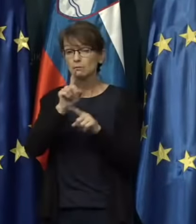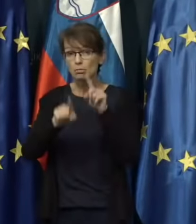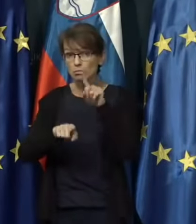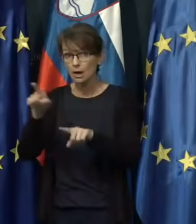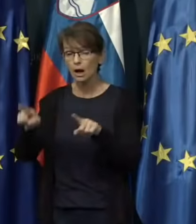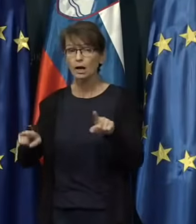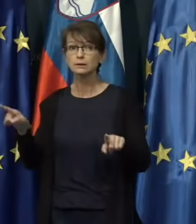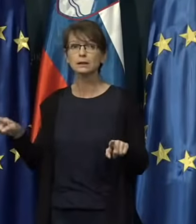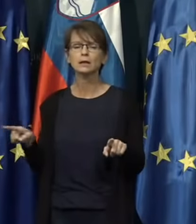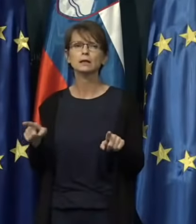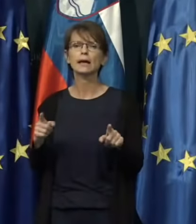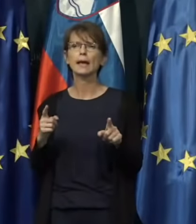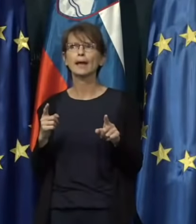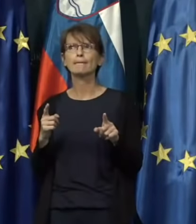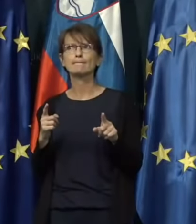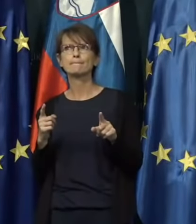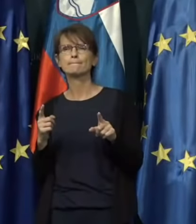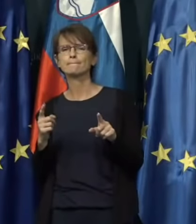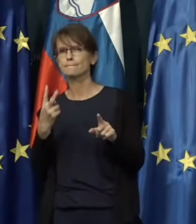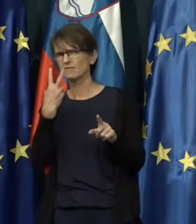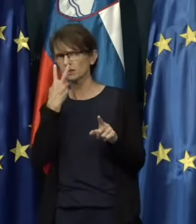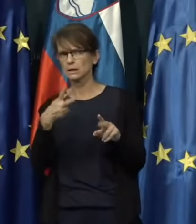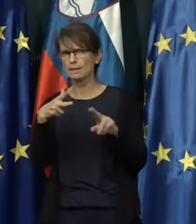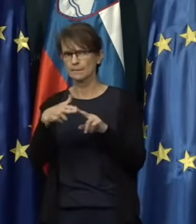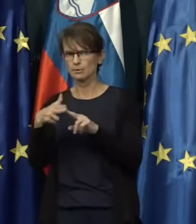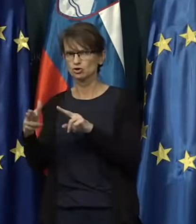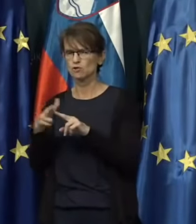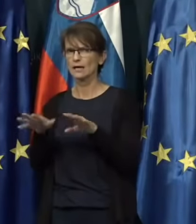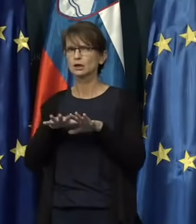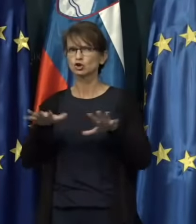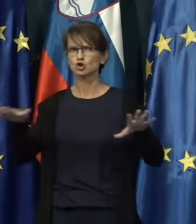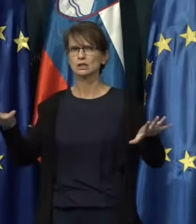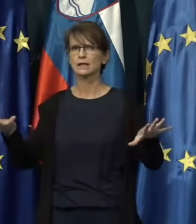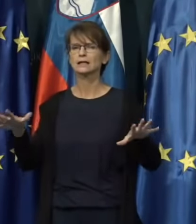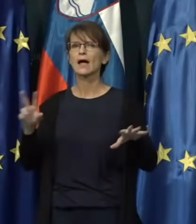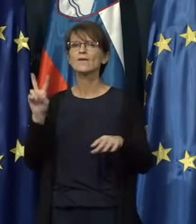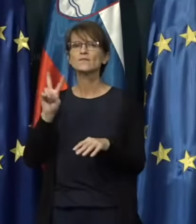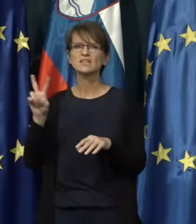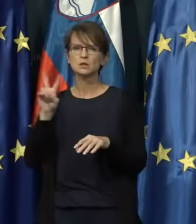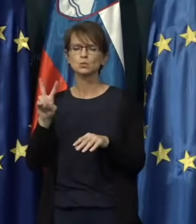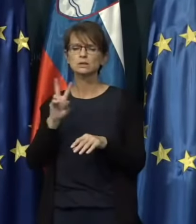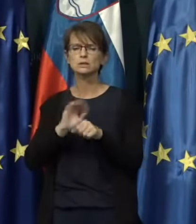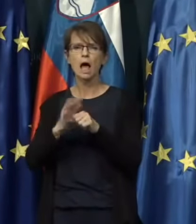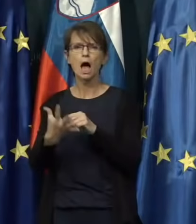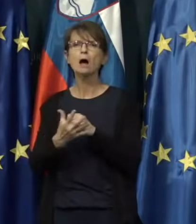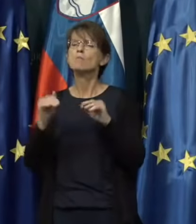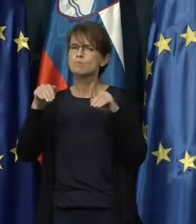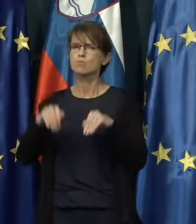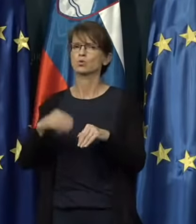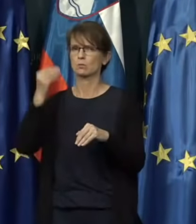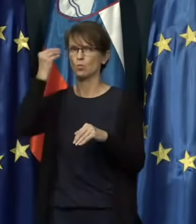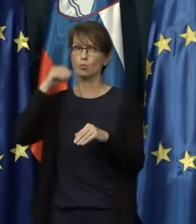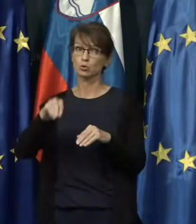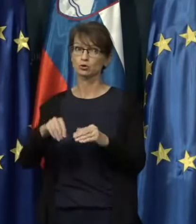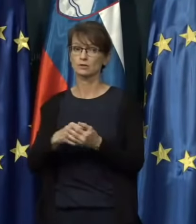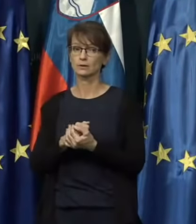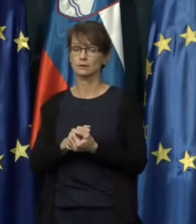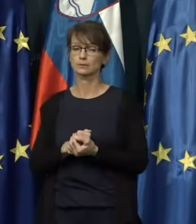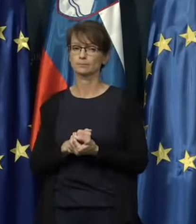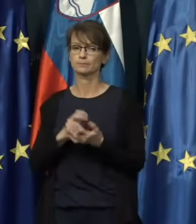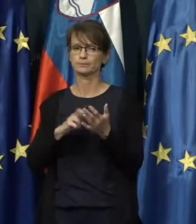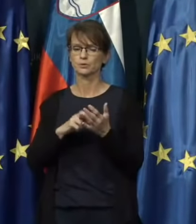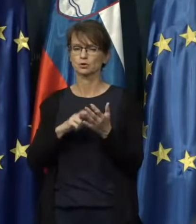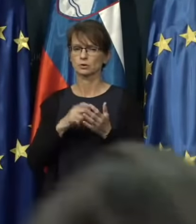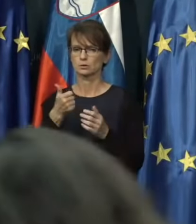vidike preprečevanja, naširjenja vero, saj tudi v tem primeru upoštevati. Hvala.